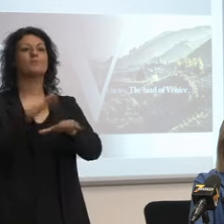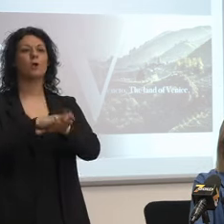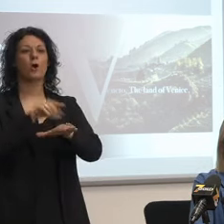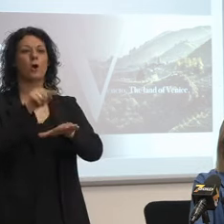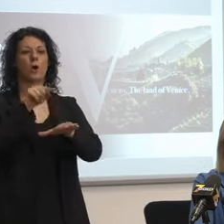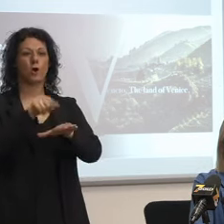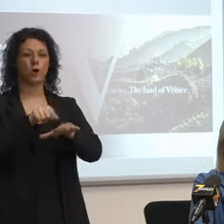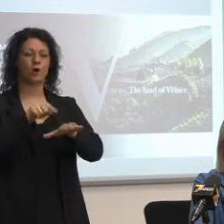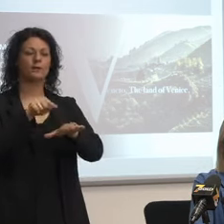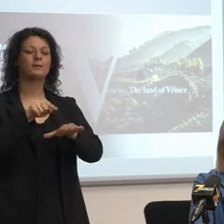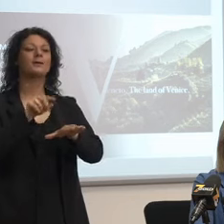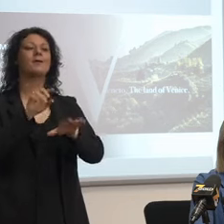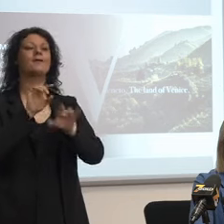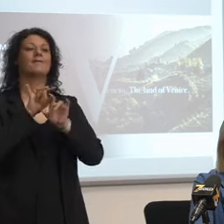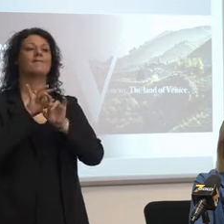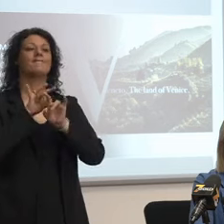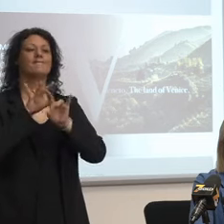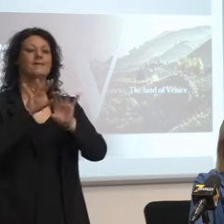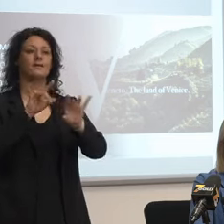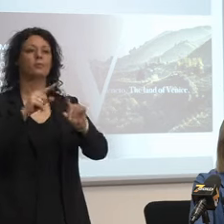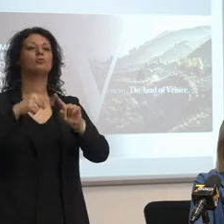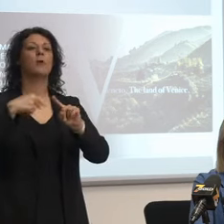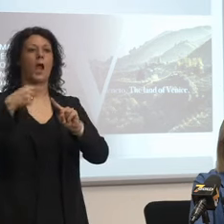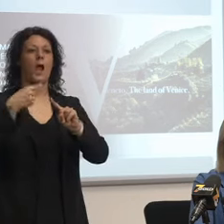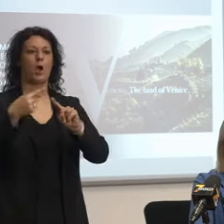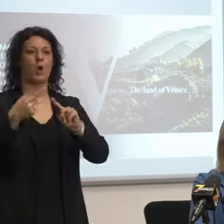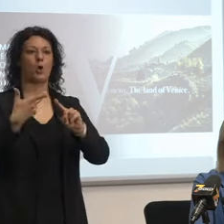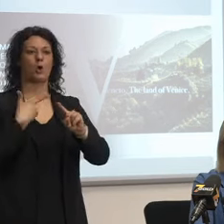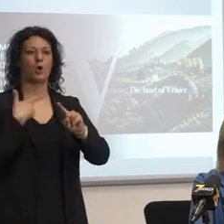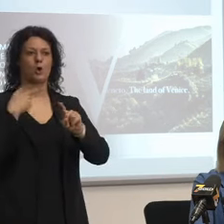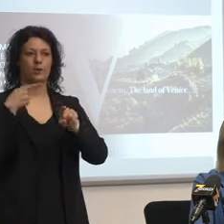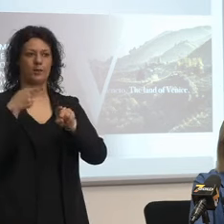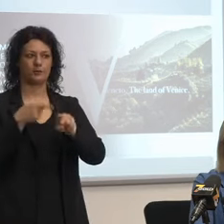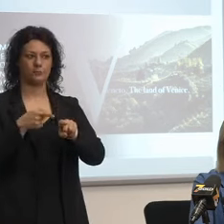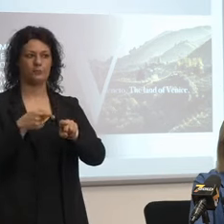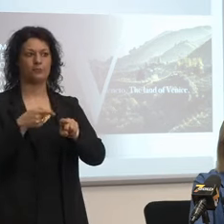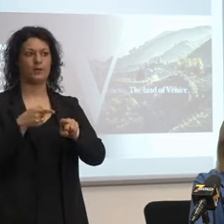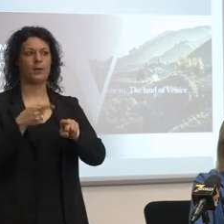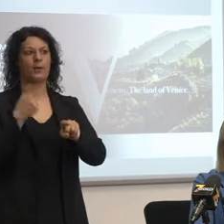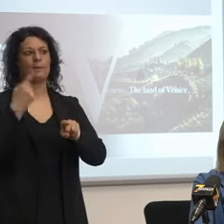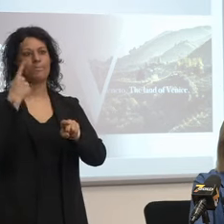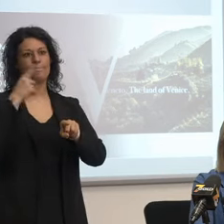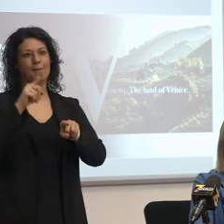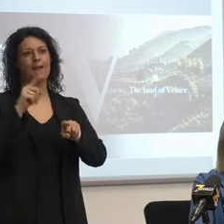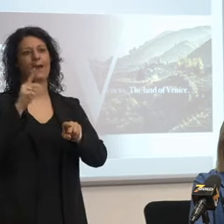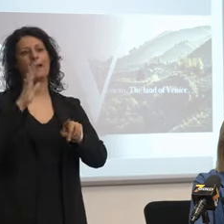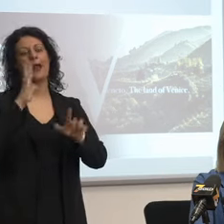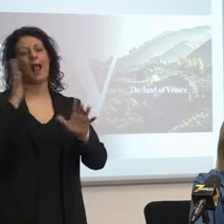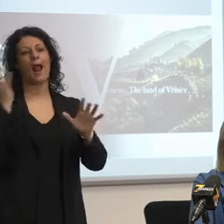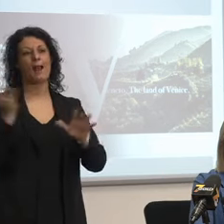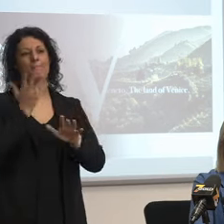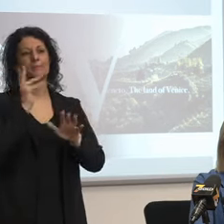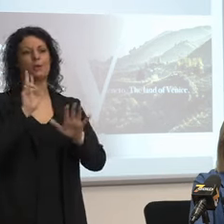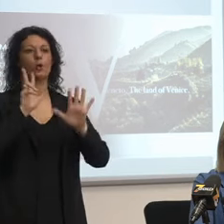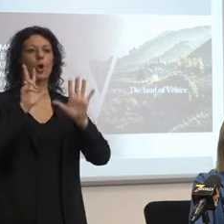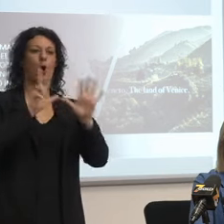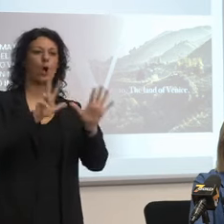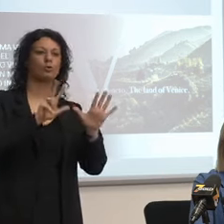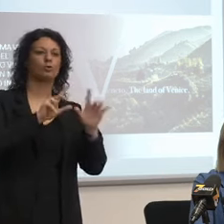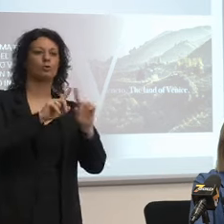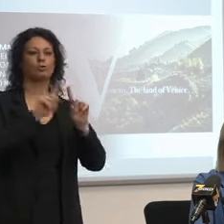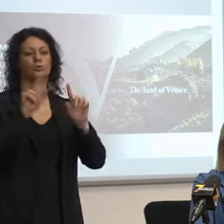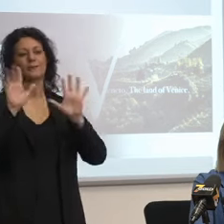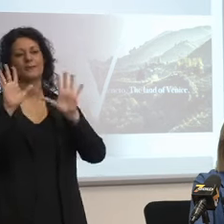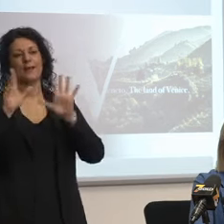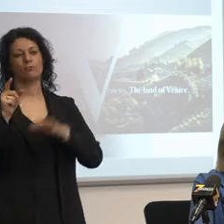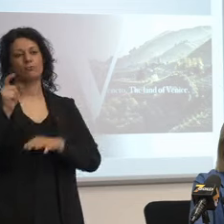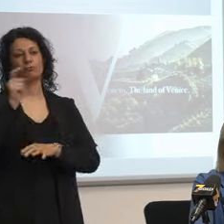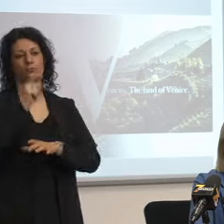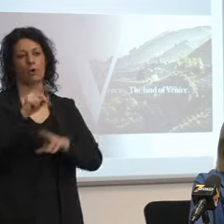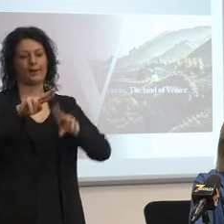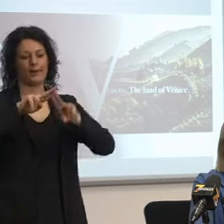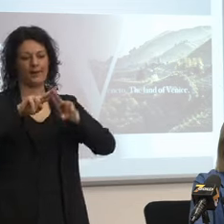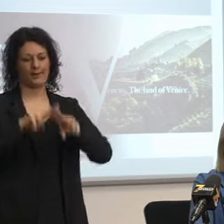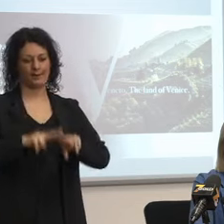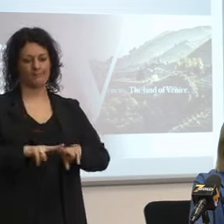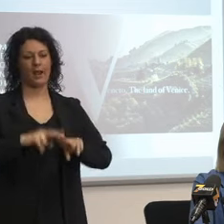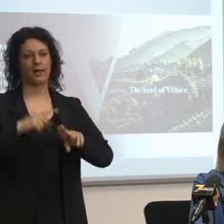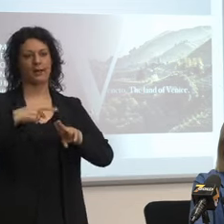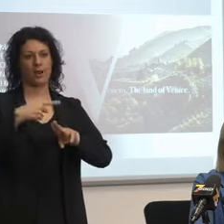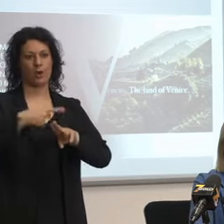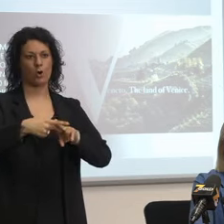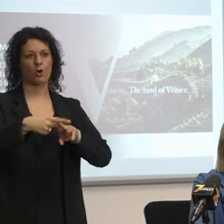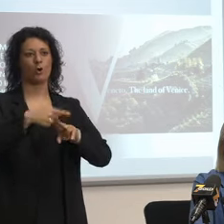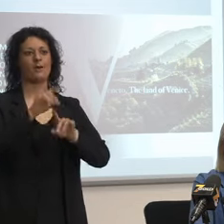corpo morto almeno per 8-10 giorni questa